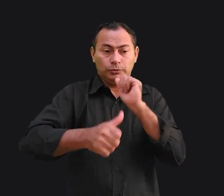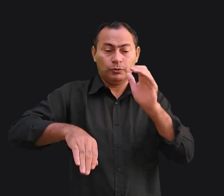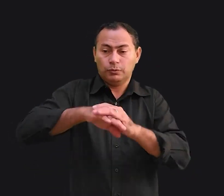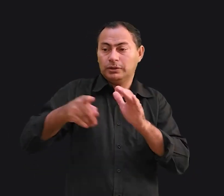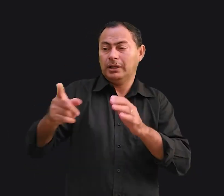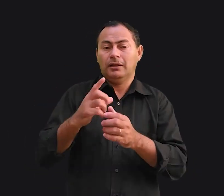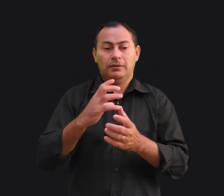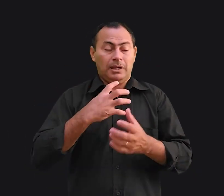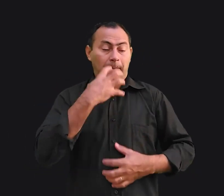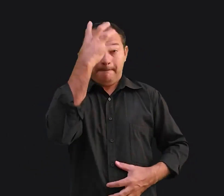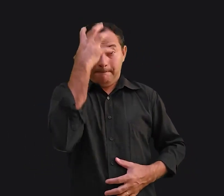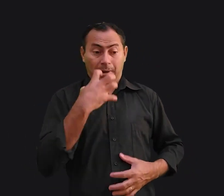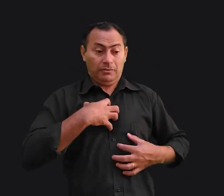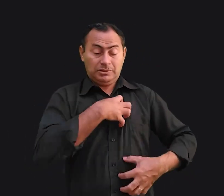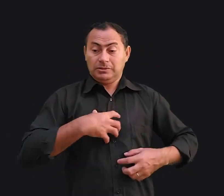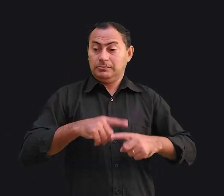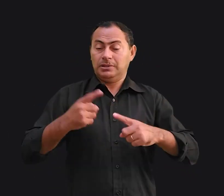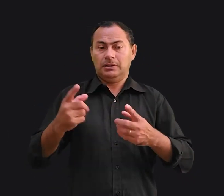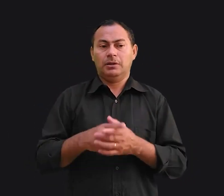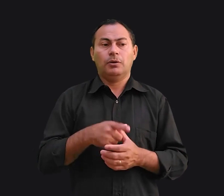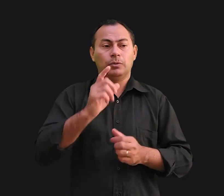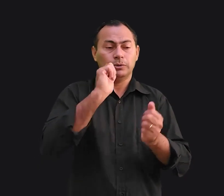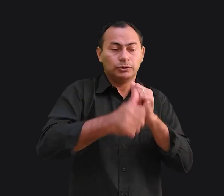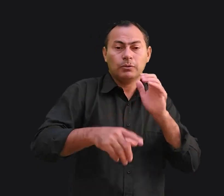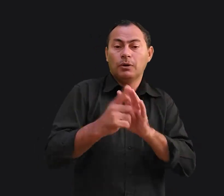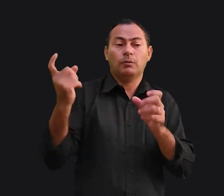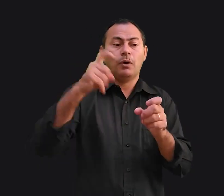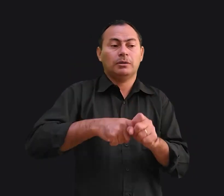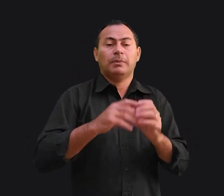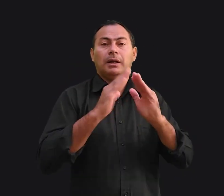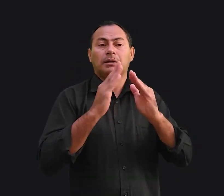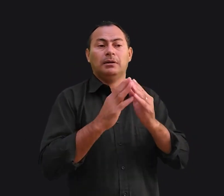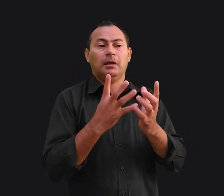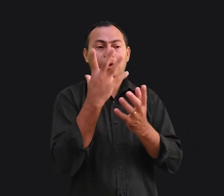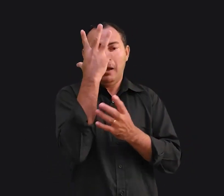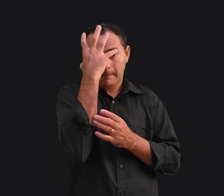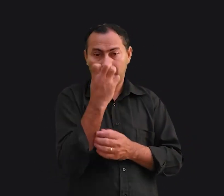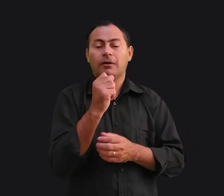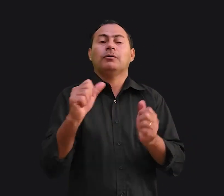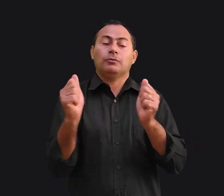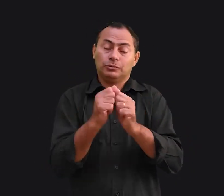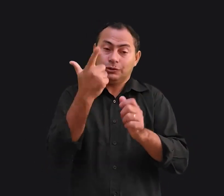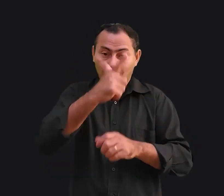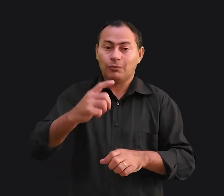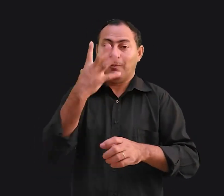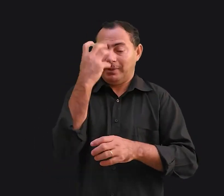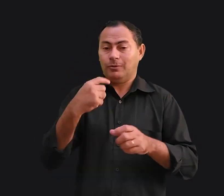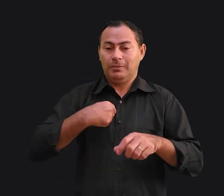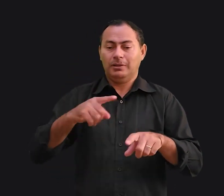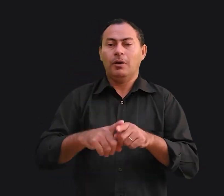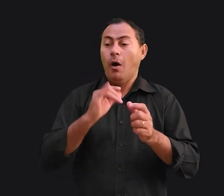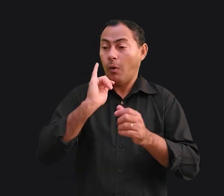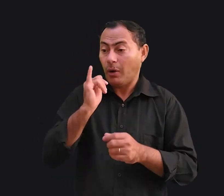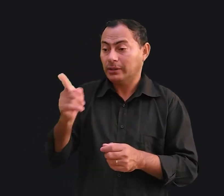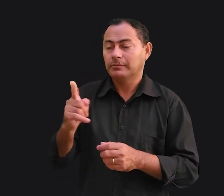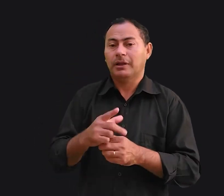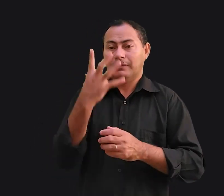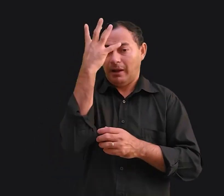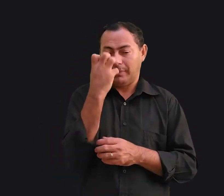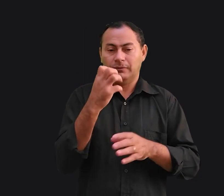futebol, ela fica brava comigo. Eu vou para o jogo e quando volto para casa ela fica brava comigo de novo. Se eu contar, ela fica brava